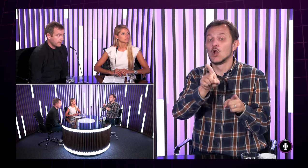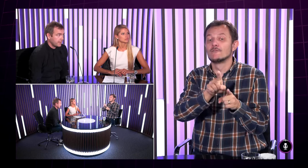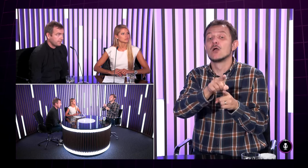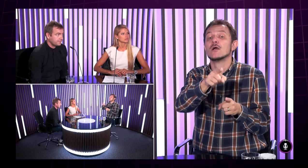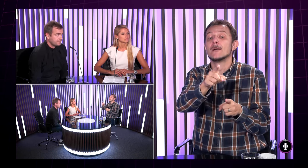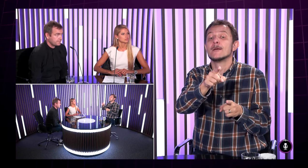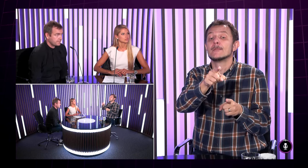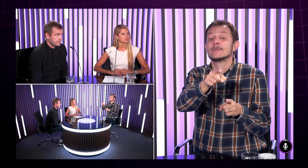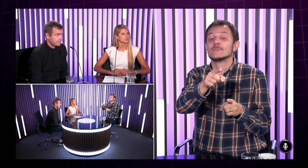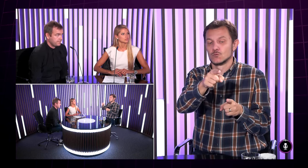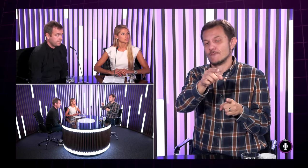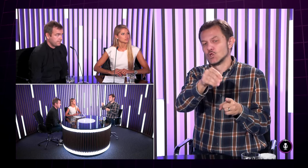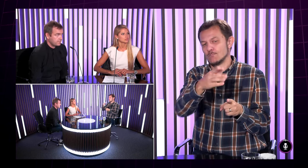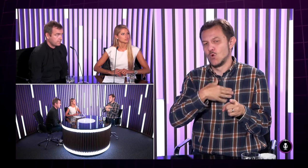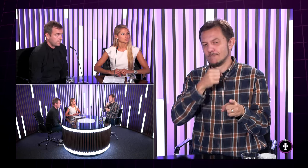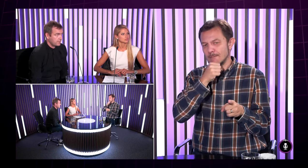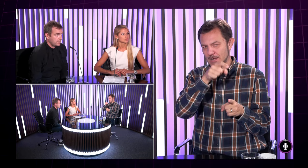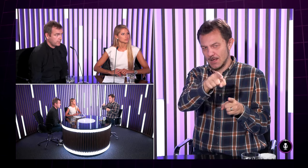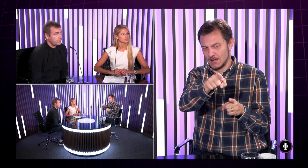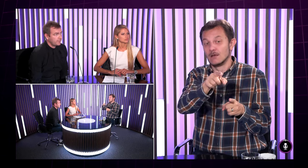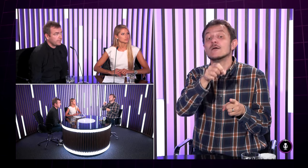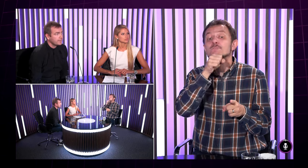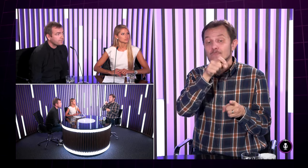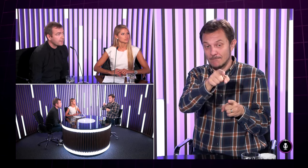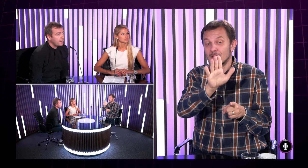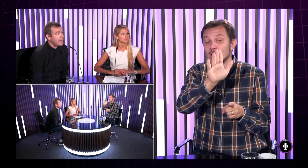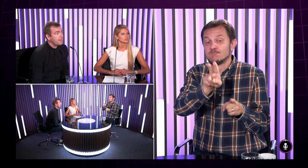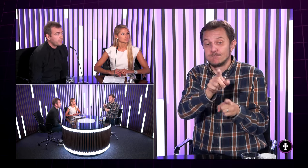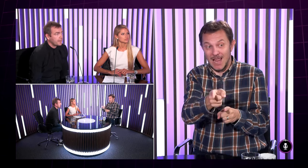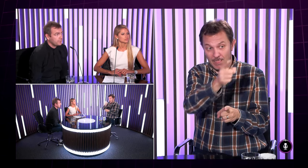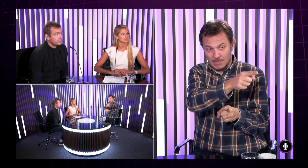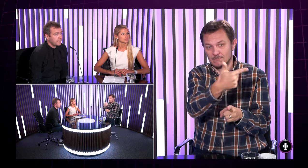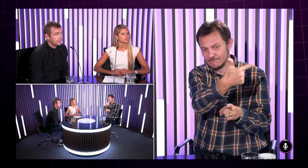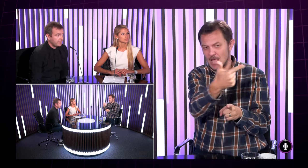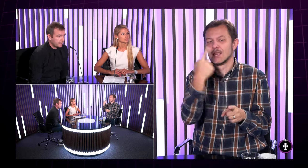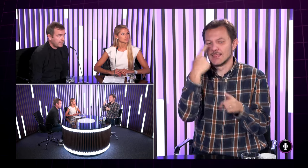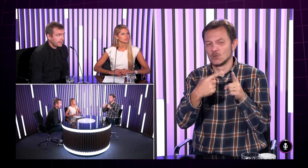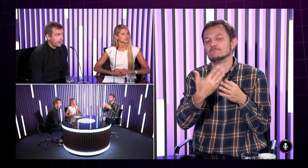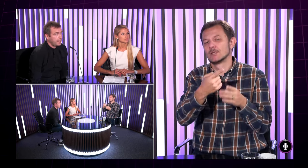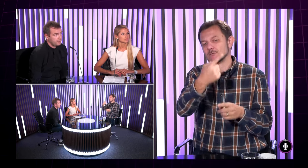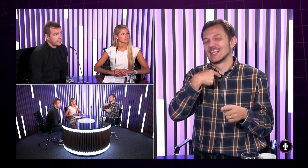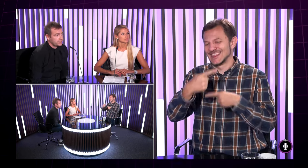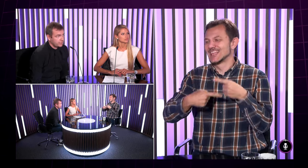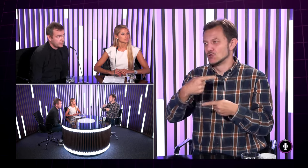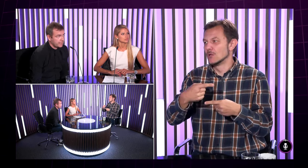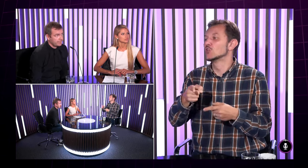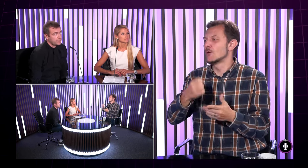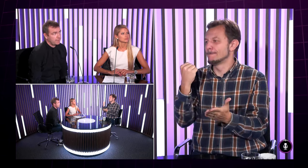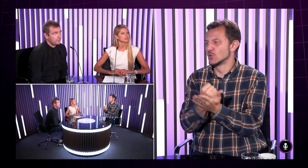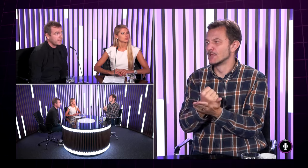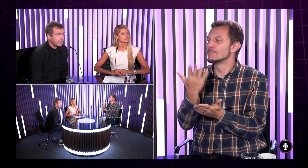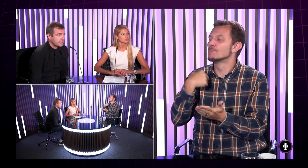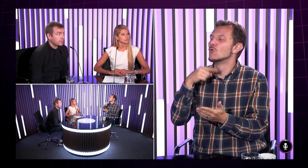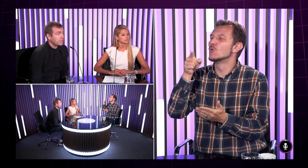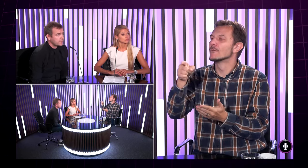nedoslýchavá, to je moja babka, a babka potom ďalej má brata a on takisto nedoslýchavý.